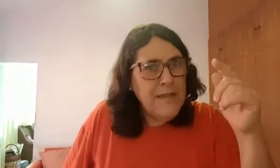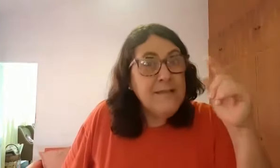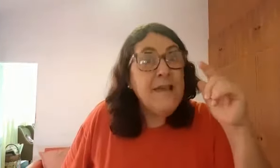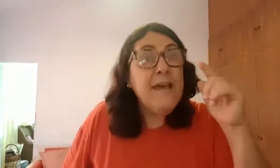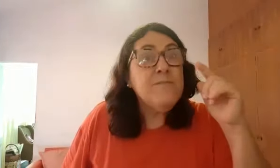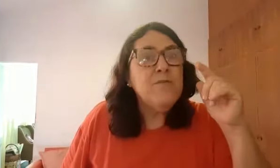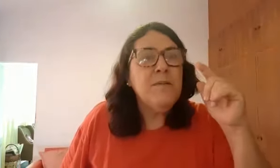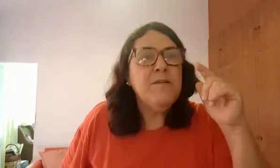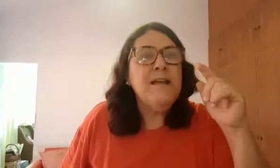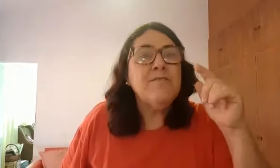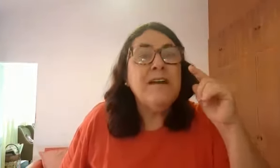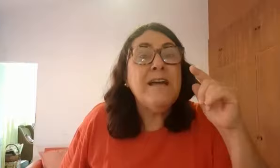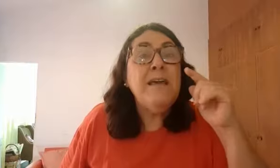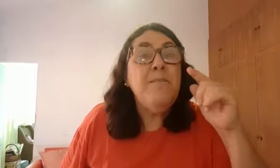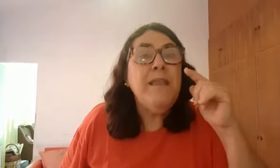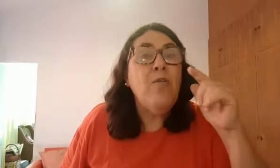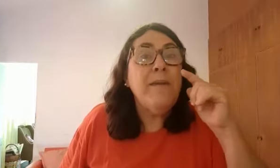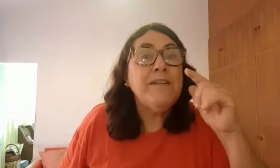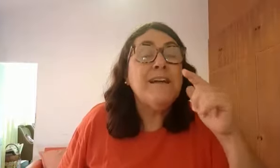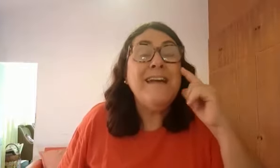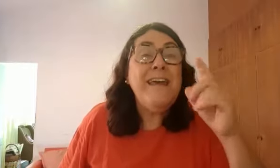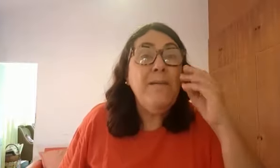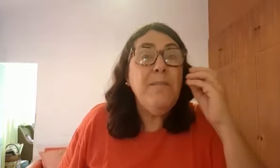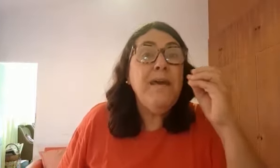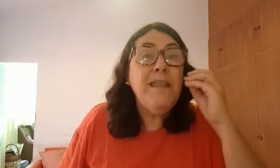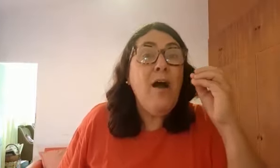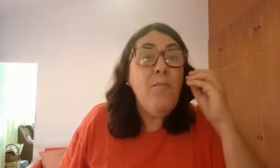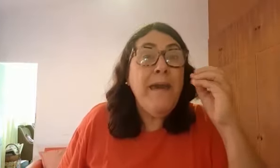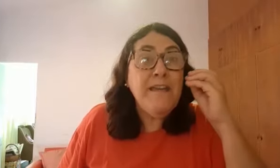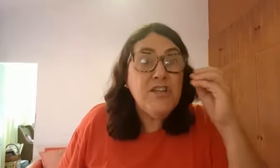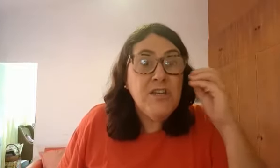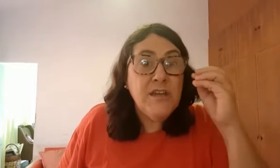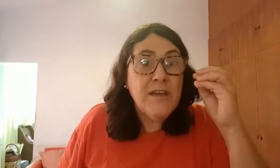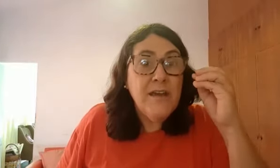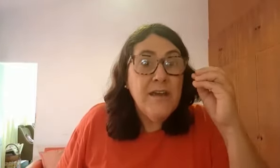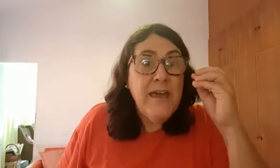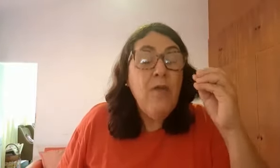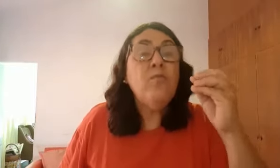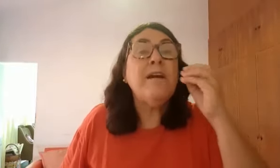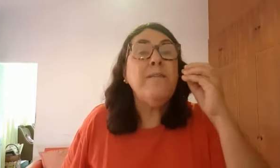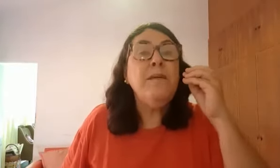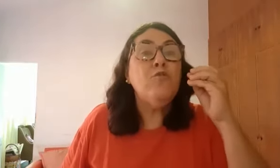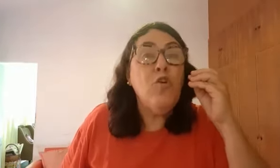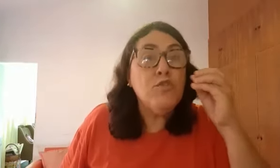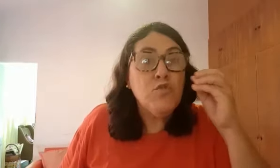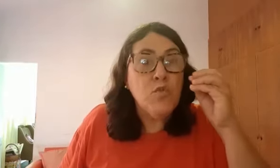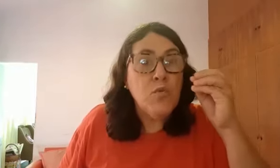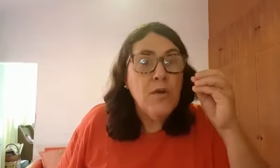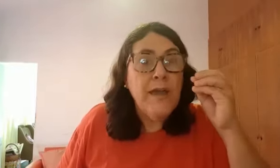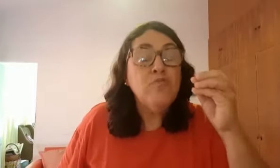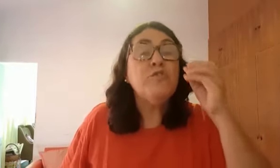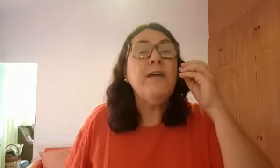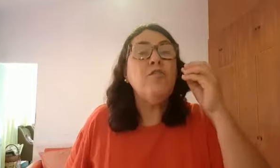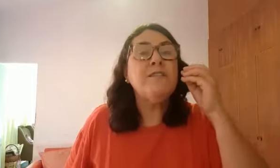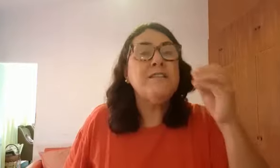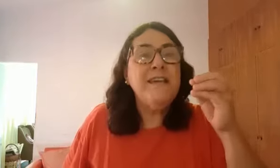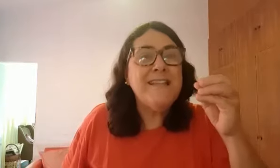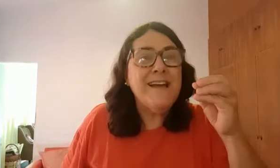tem que ser responsabilizado criminalmente. É um criminoso, é um genocida